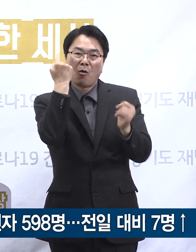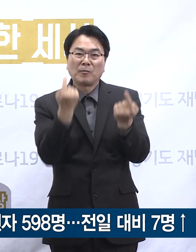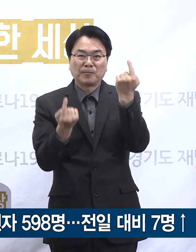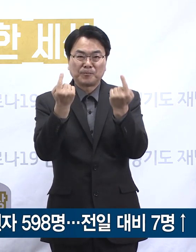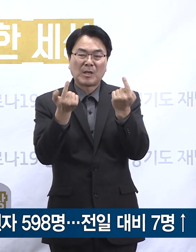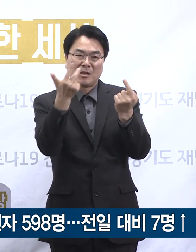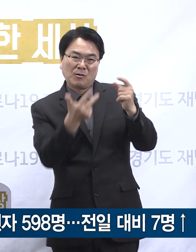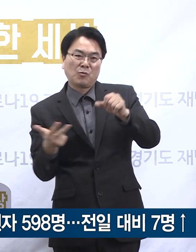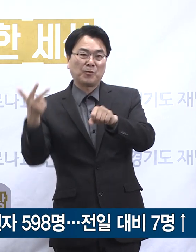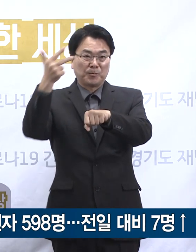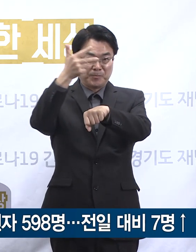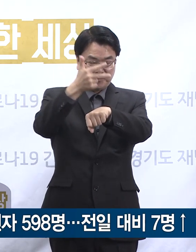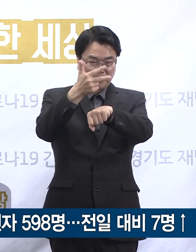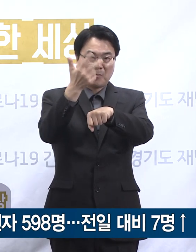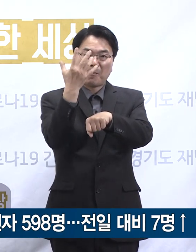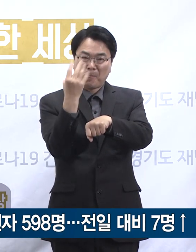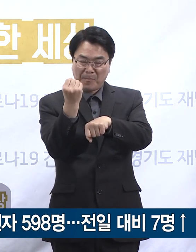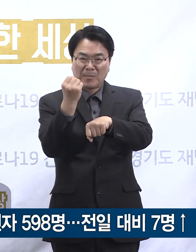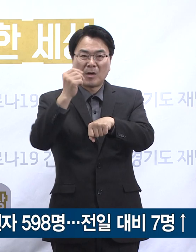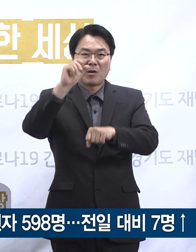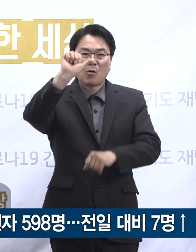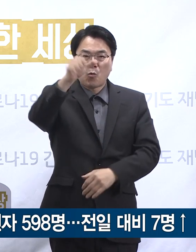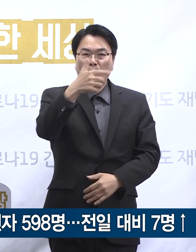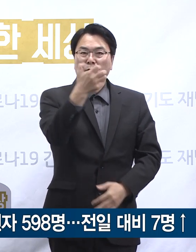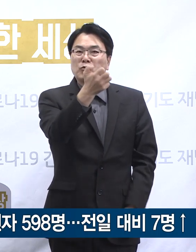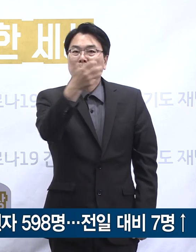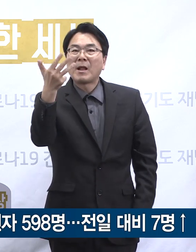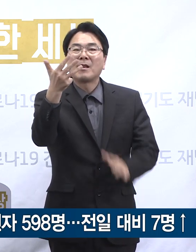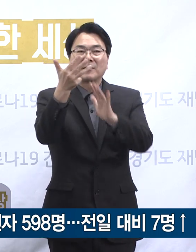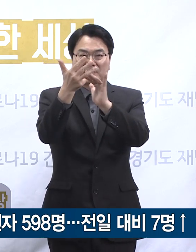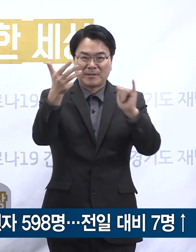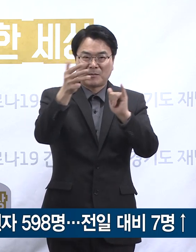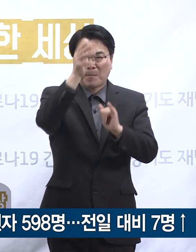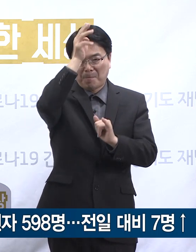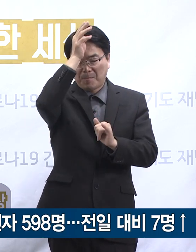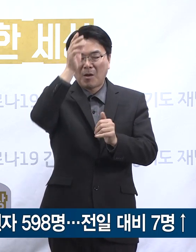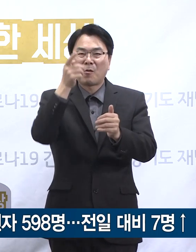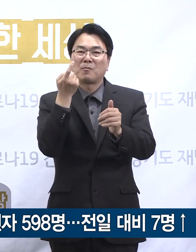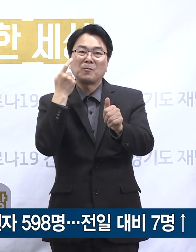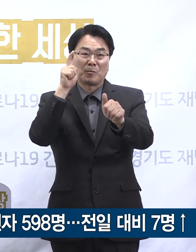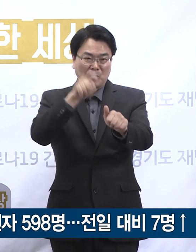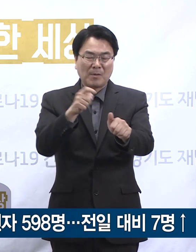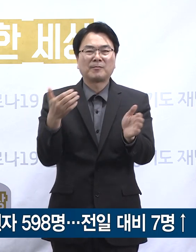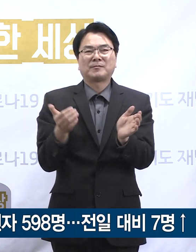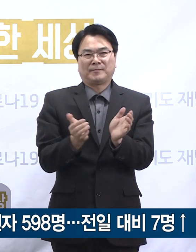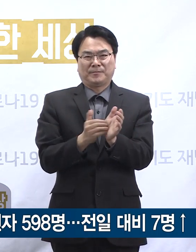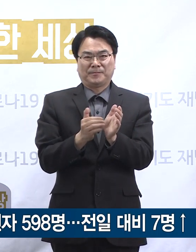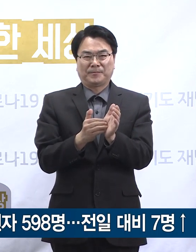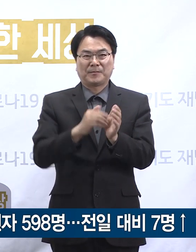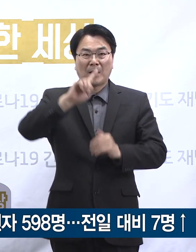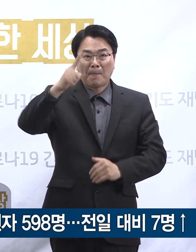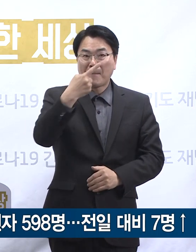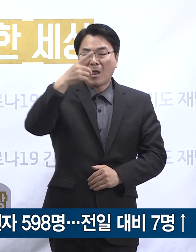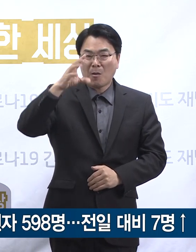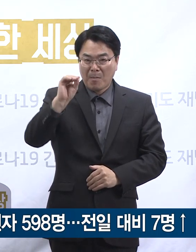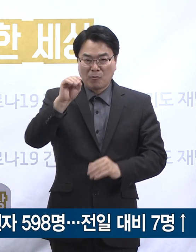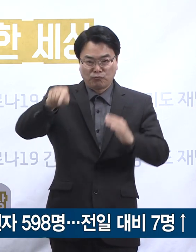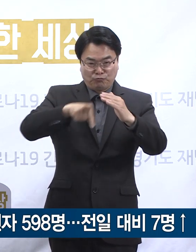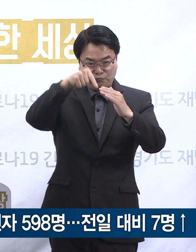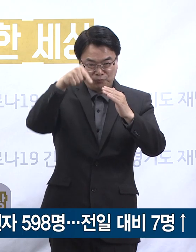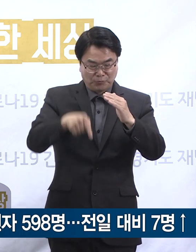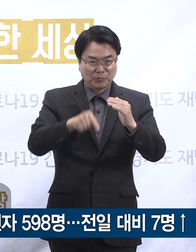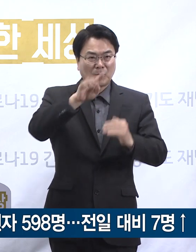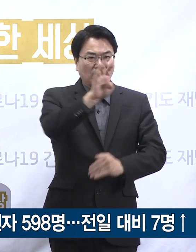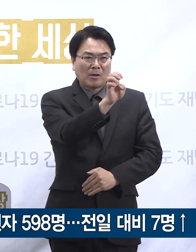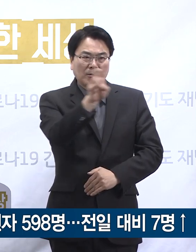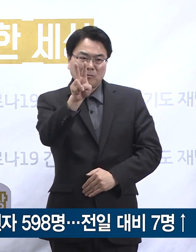대비 7명이 증가한 총 598명입니다. 인구 100만명당 확진자 발생 수는 43